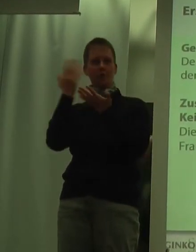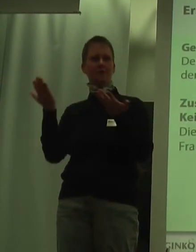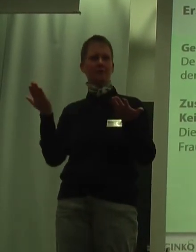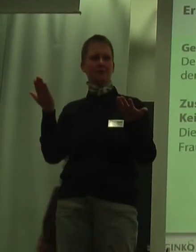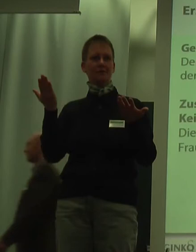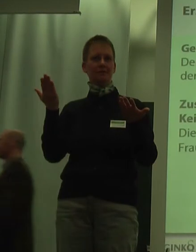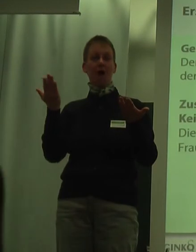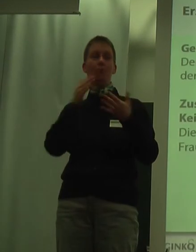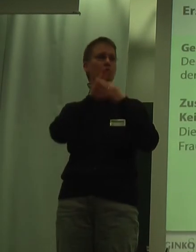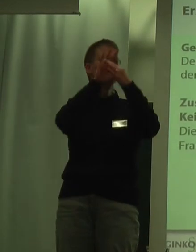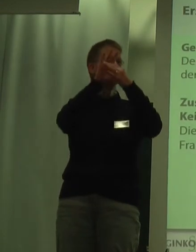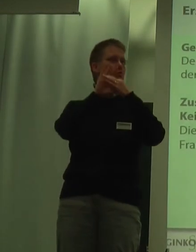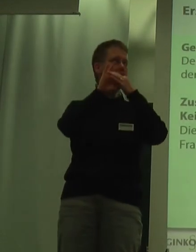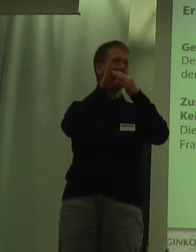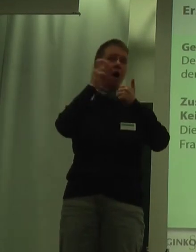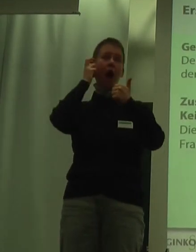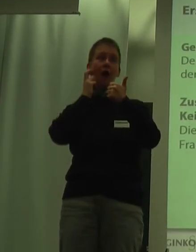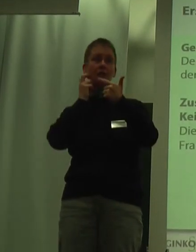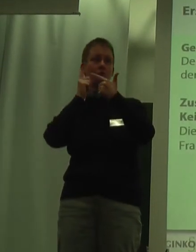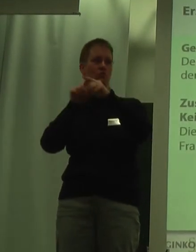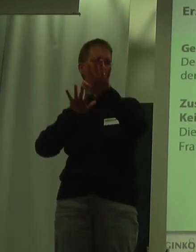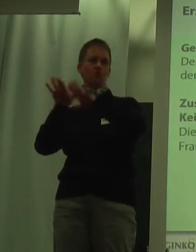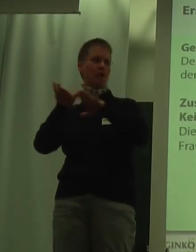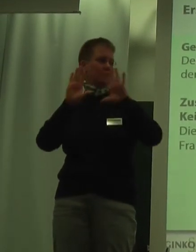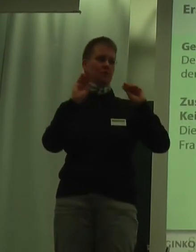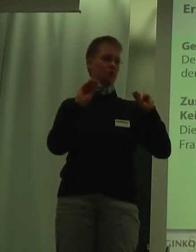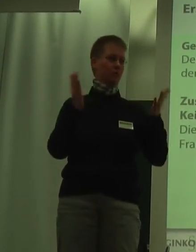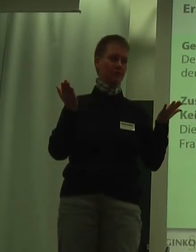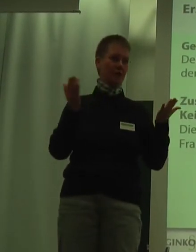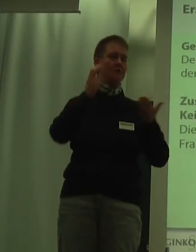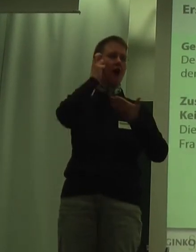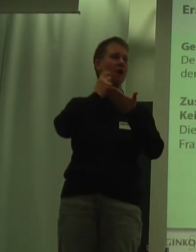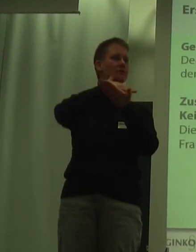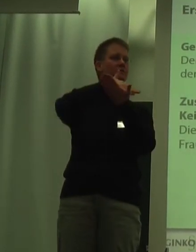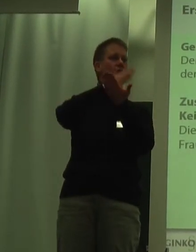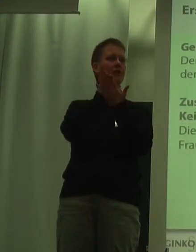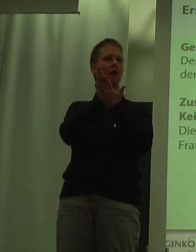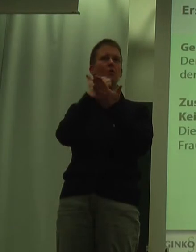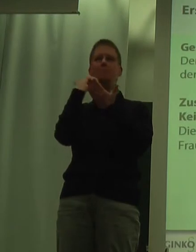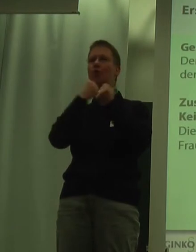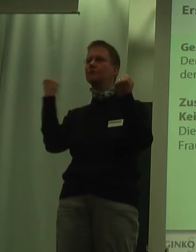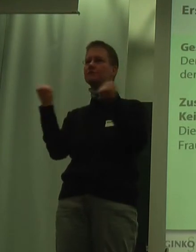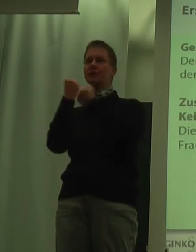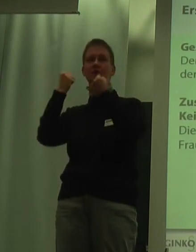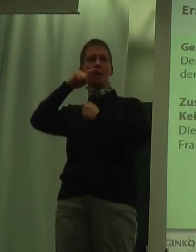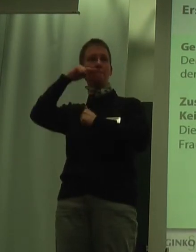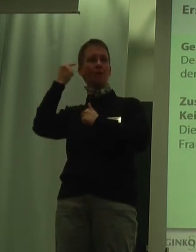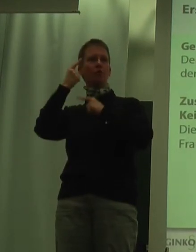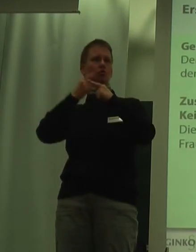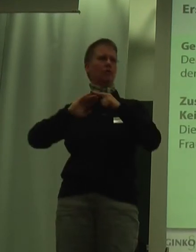kein Zusammenhang zwischen Alter und Geschlecht. Die Altersverteilung der Berufstätigen ist bei Männern und Frauen klar.